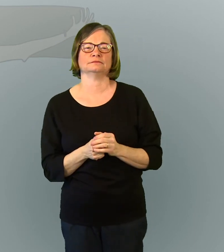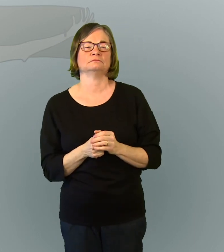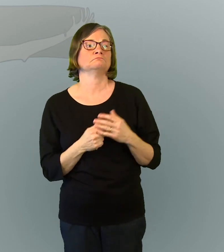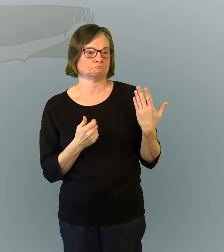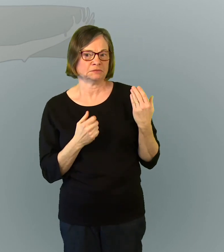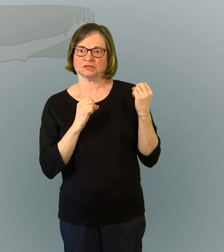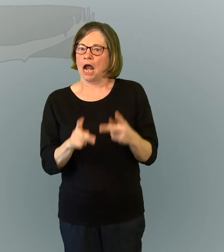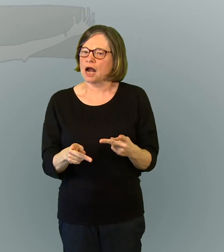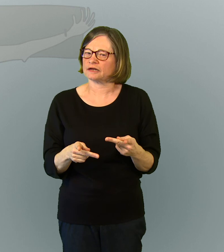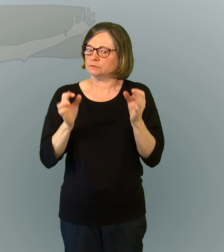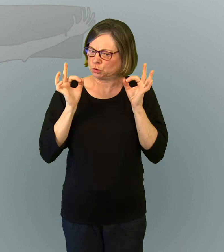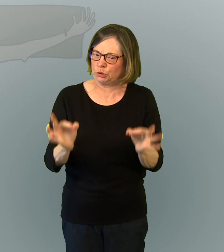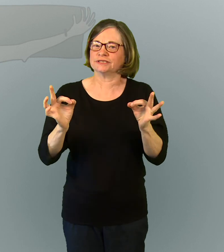transpercé ». Merci. Merci.